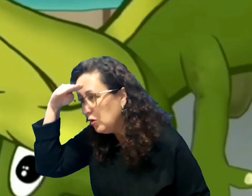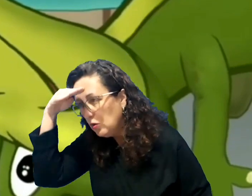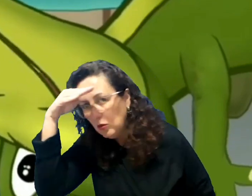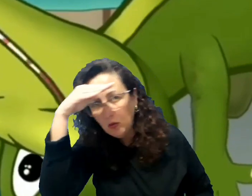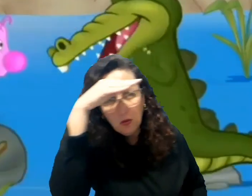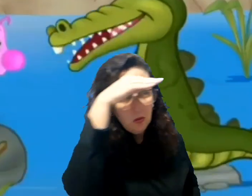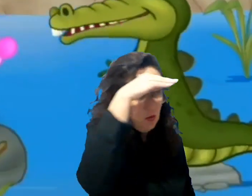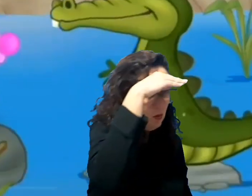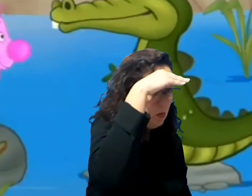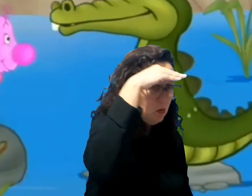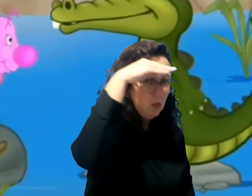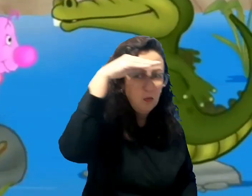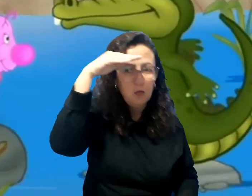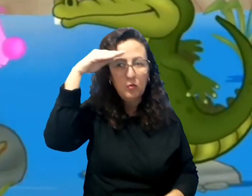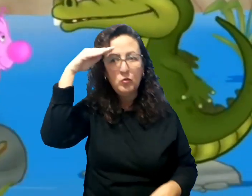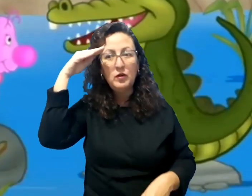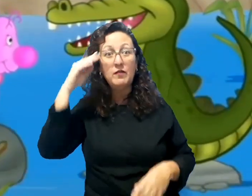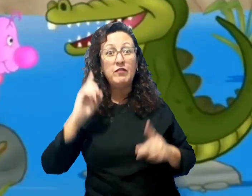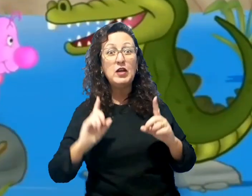olhou,